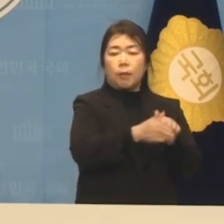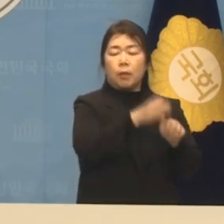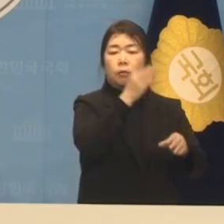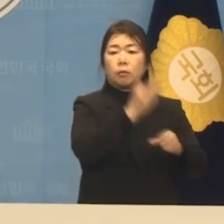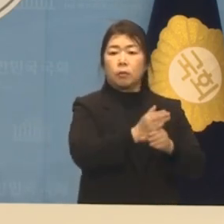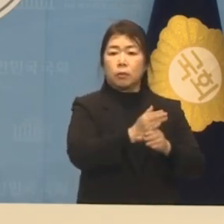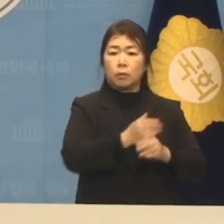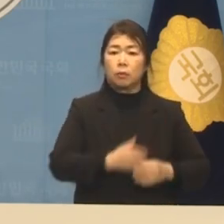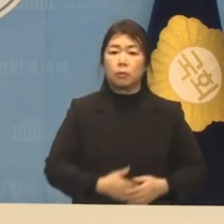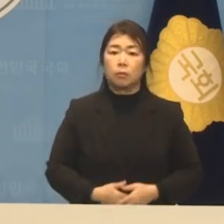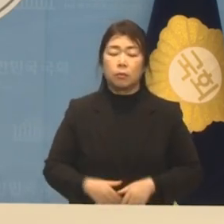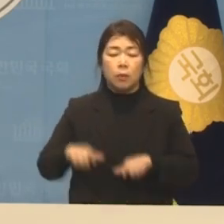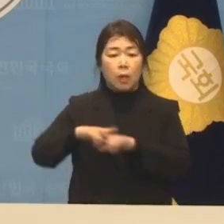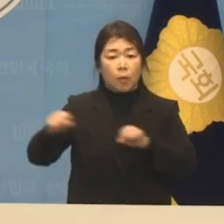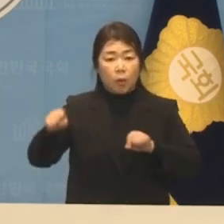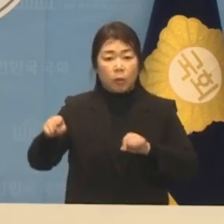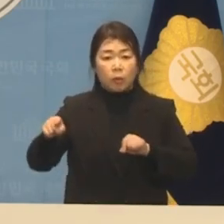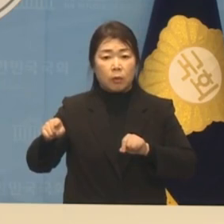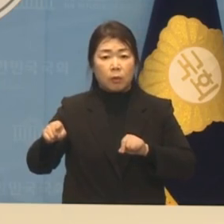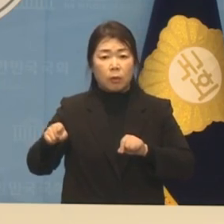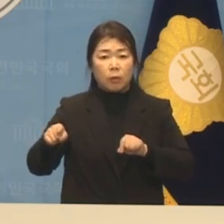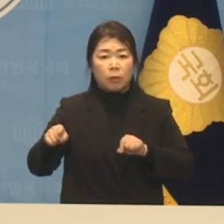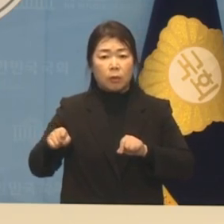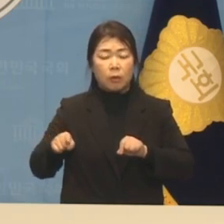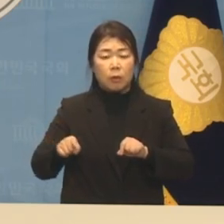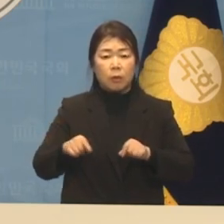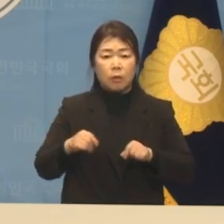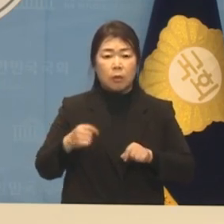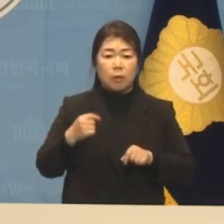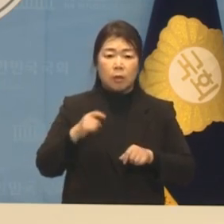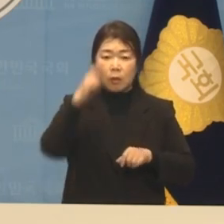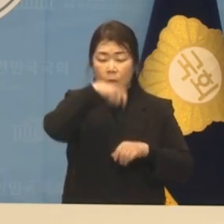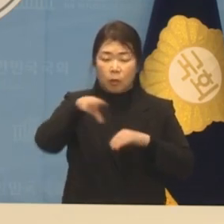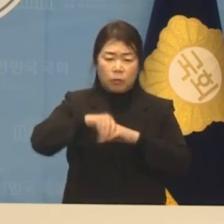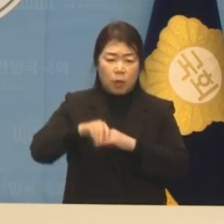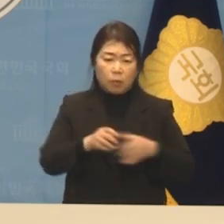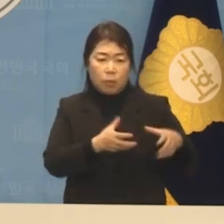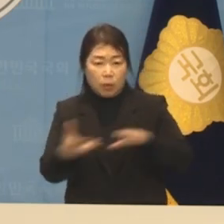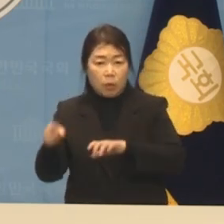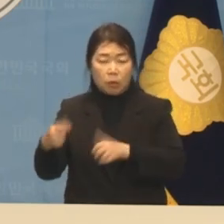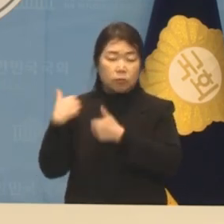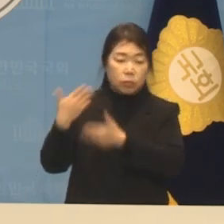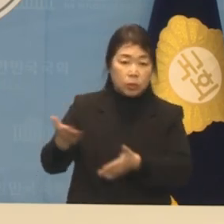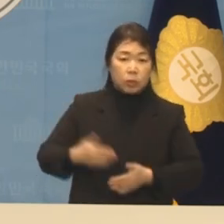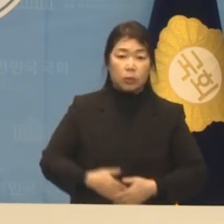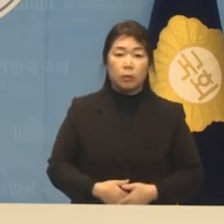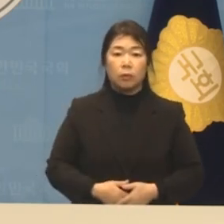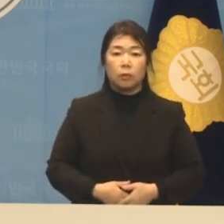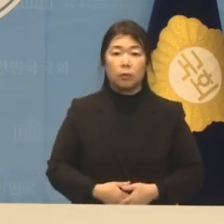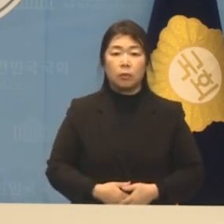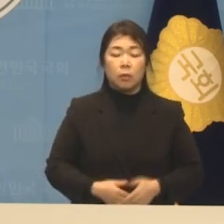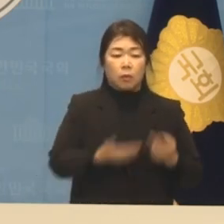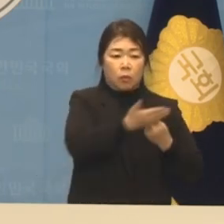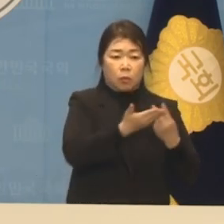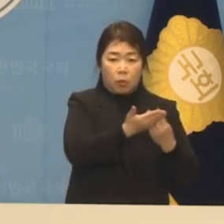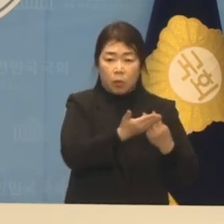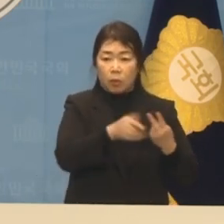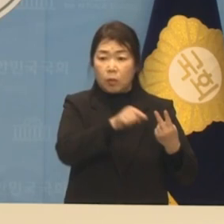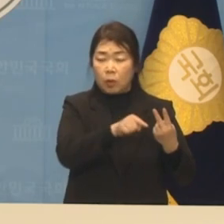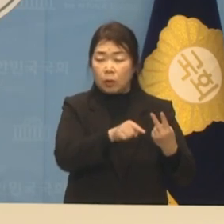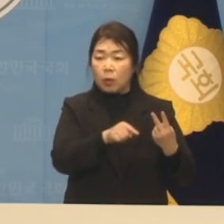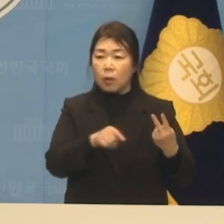방류하는 것을 찬성하고 독도와 우리 영해까지 일본 자위대에 우길기가 침범하기 시작했습니다.